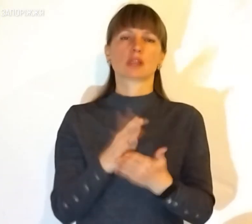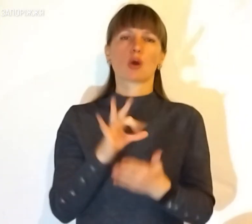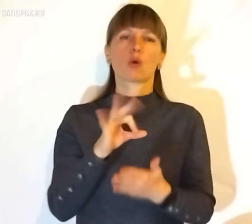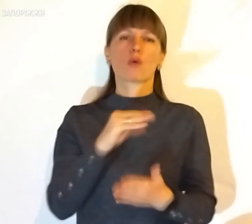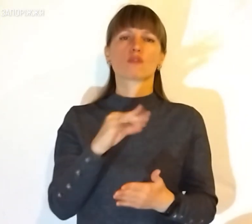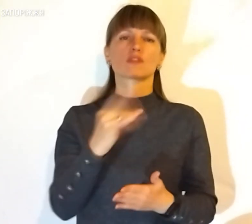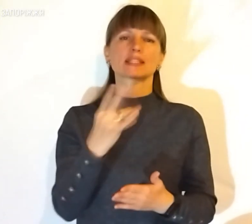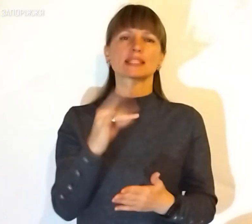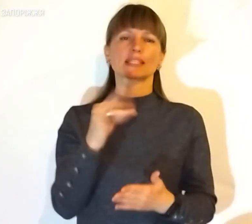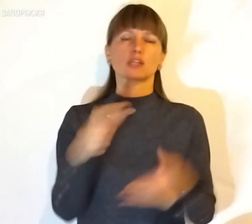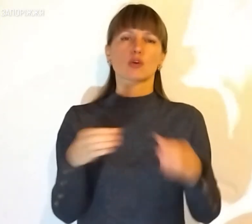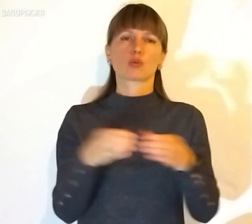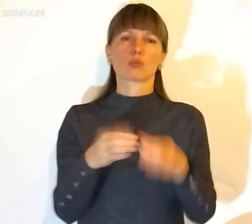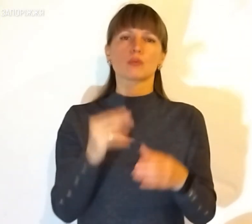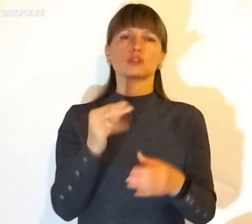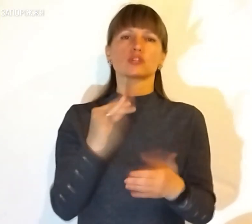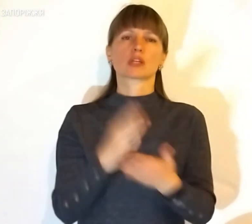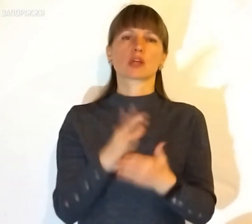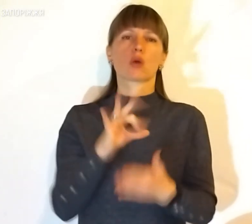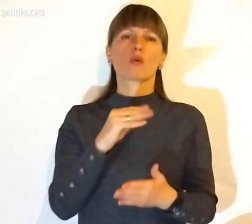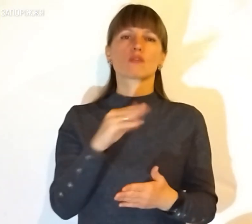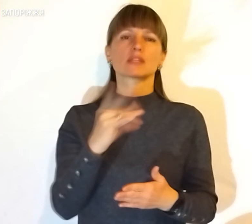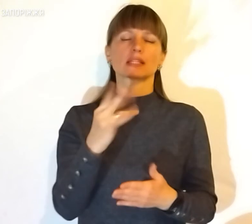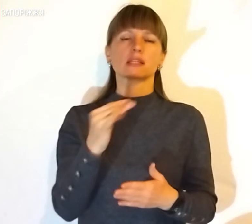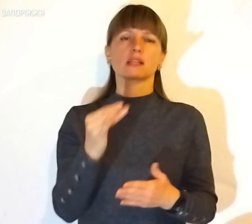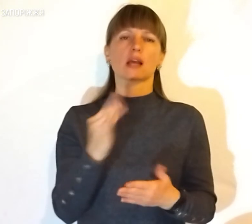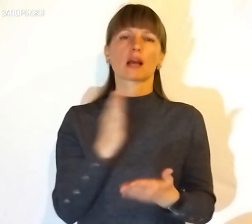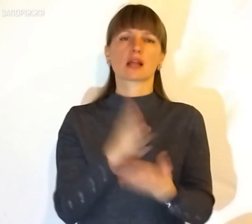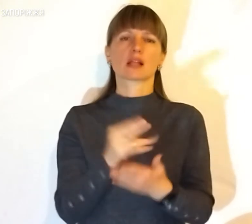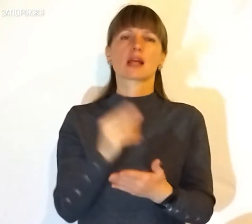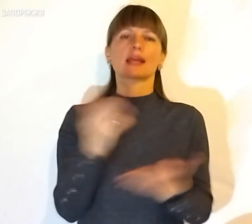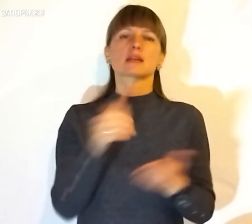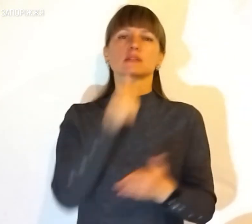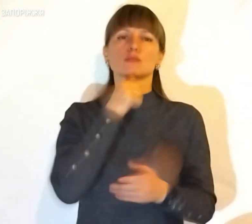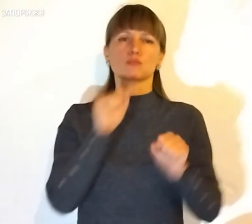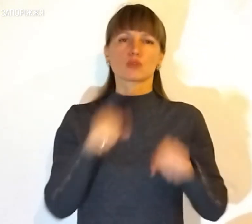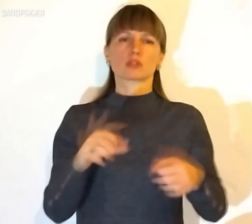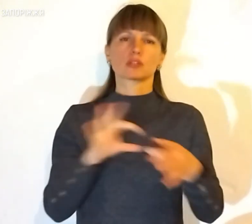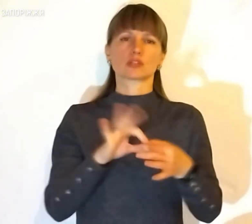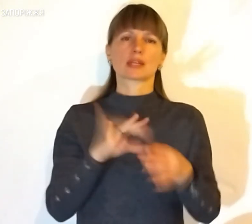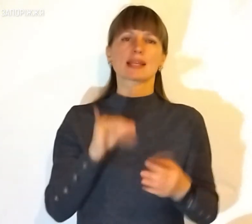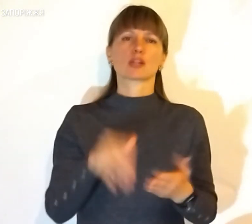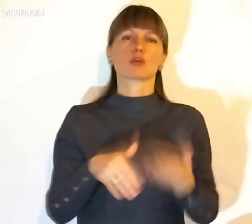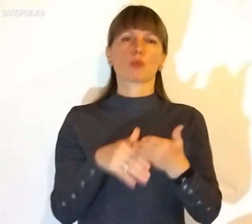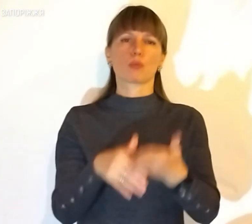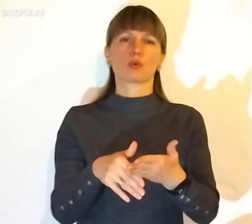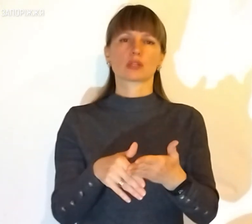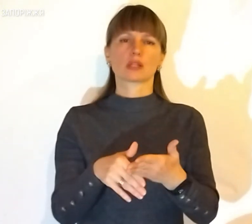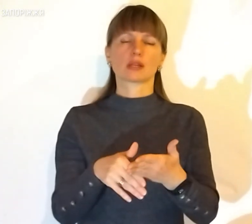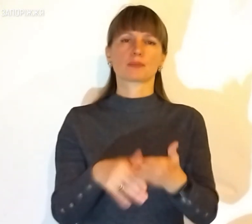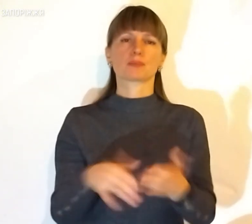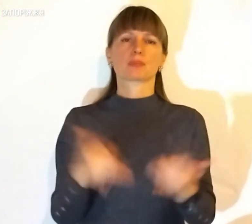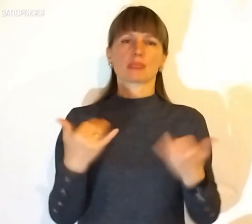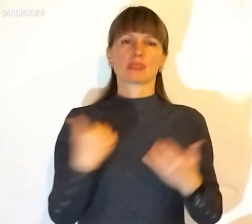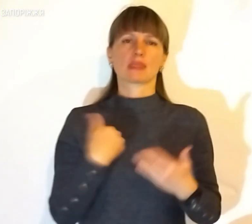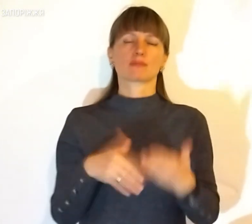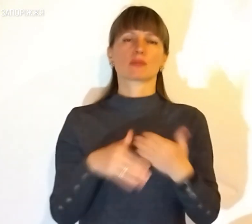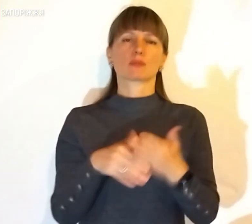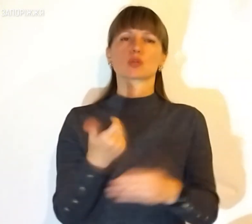наприклад, групи, чи є офіційні канали, і яким чином нині можна долучитися та допомогти. Наразі нам допомагають